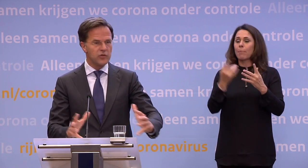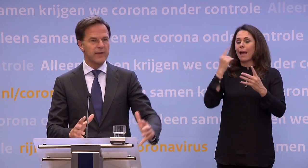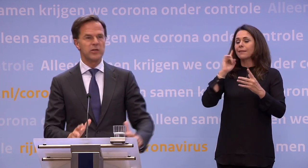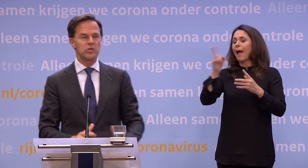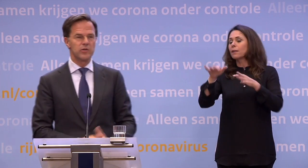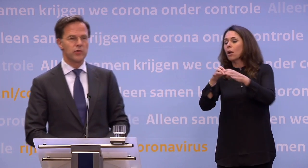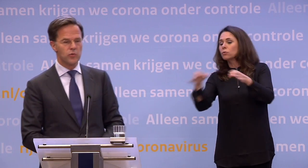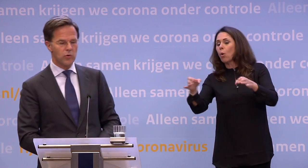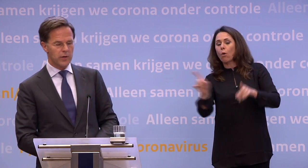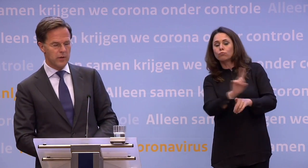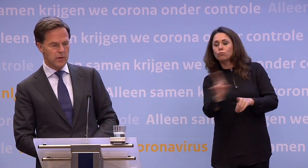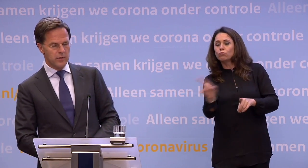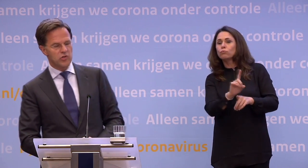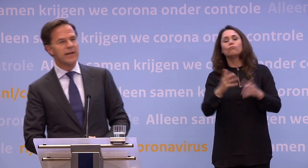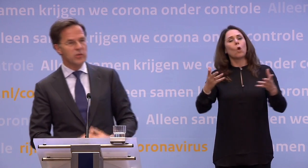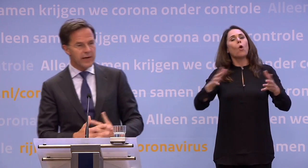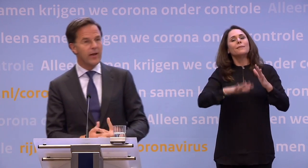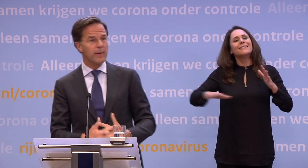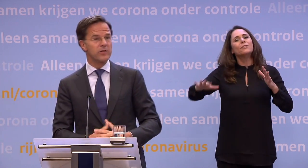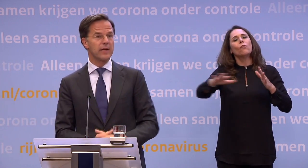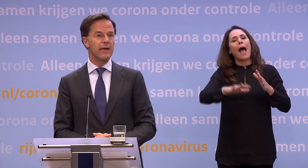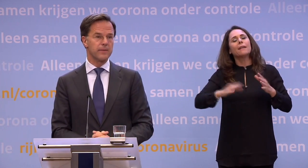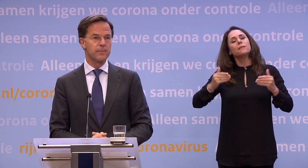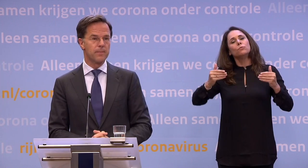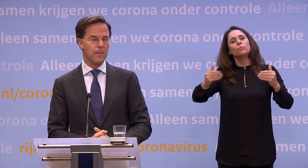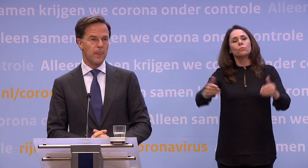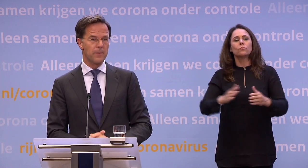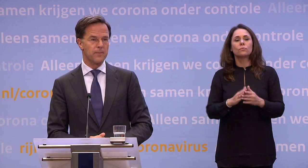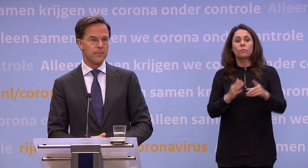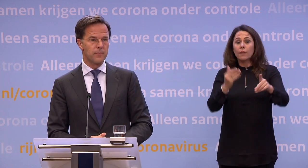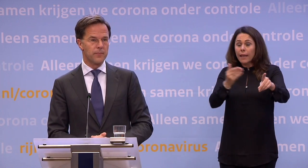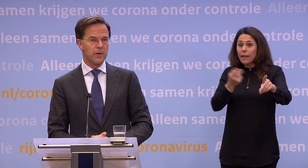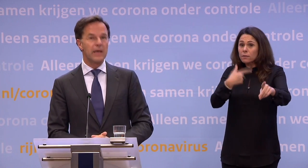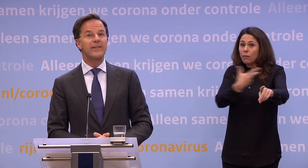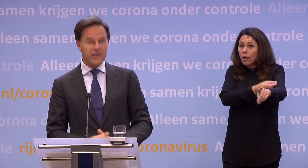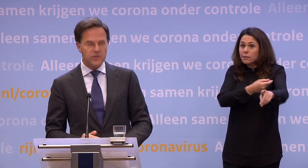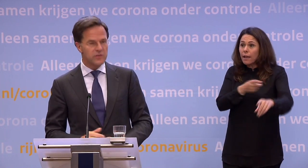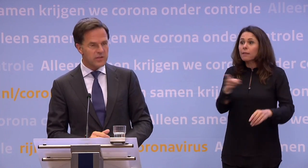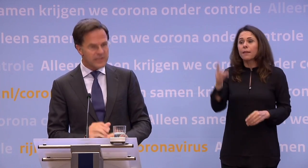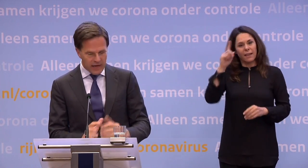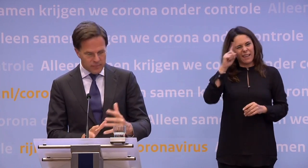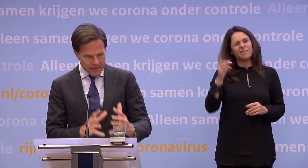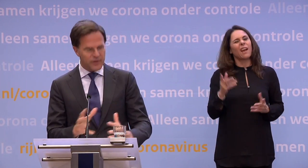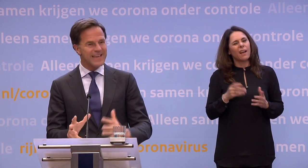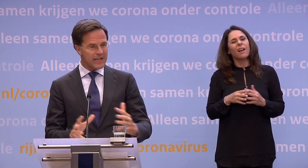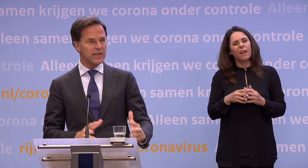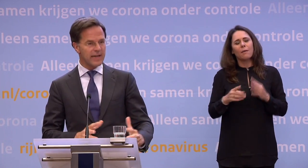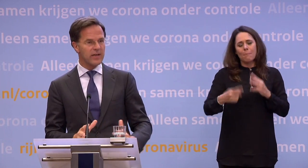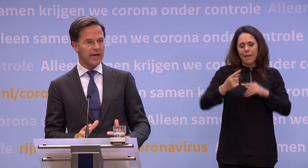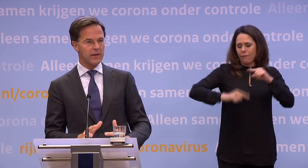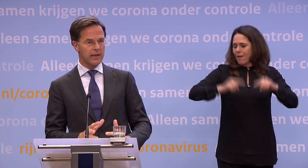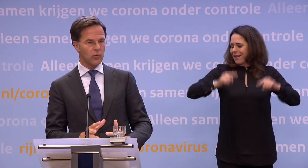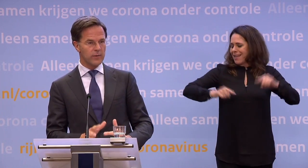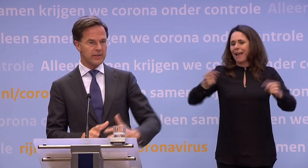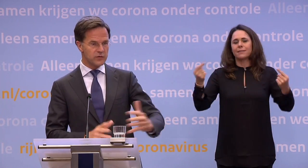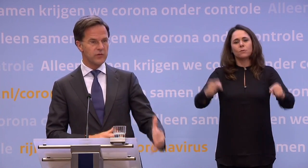situatie langzamerhand zal toegroeien... ...dus daar zullen we regelmatig naar kijken. Eerder dan dat er een vaccin is? Ik denk dat je daar meer variatie in